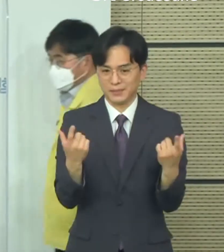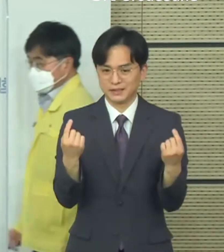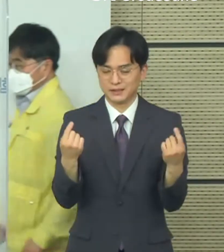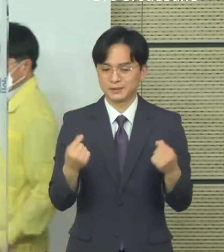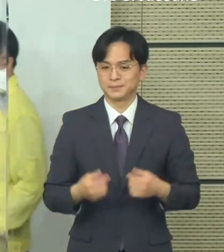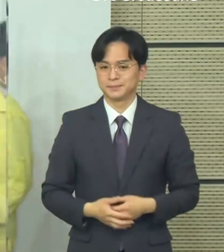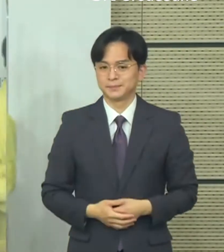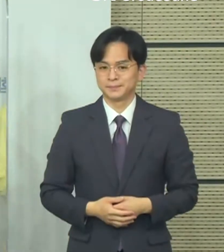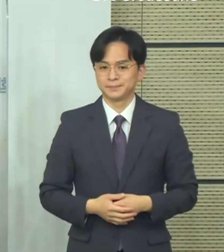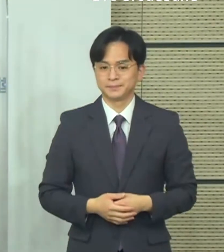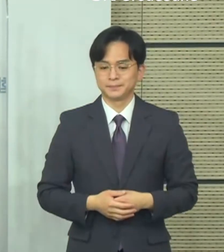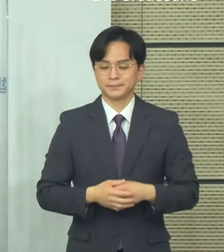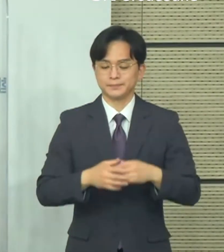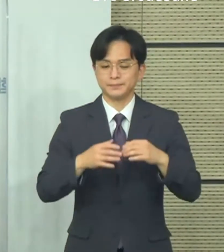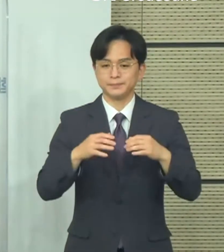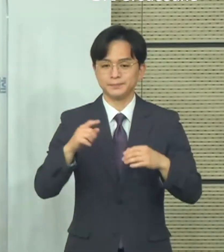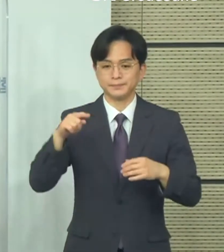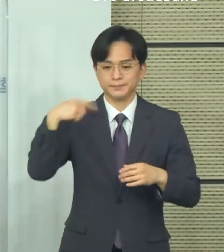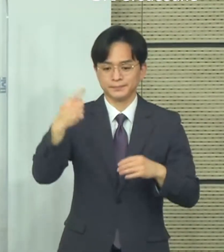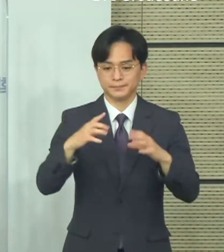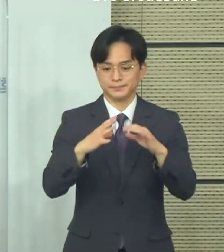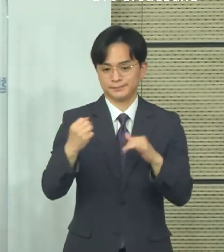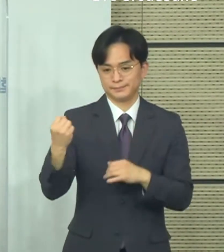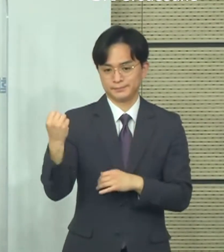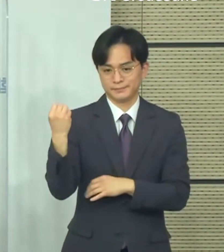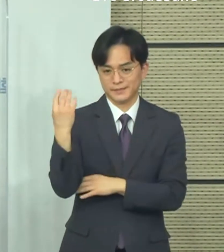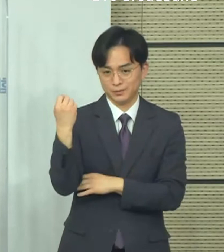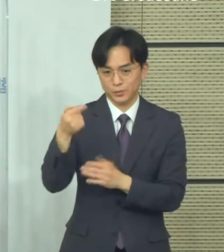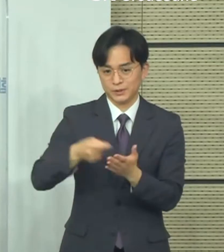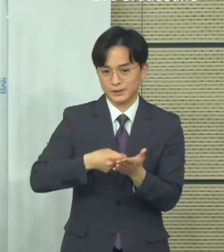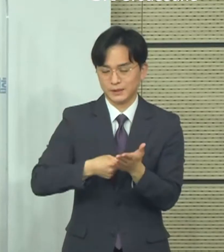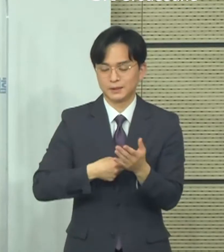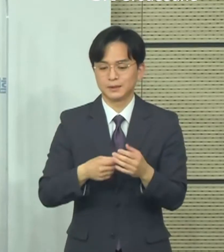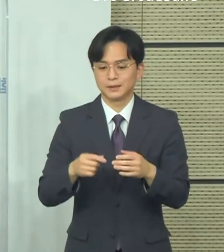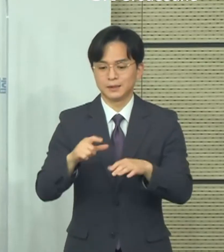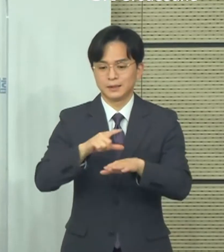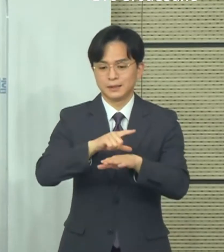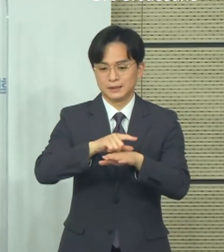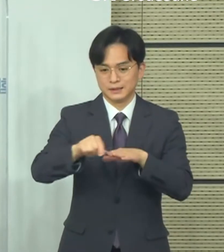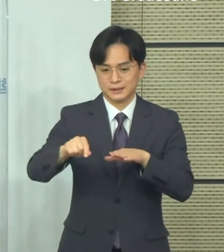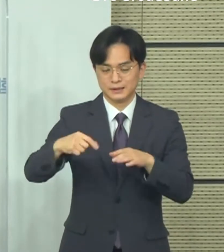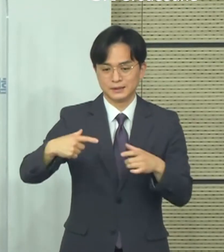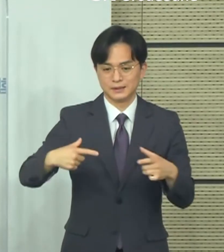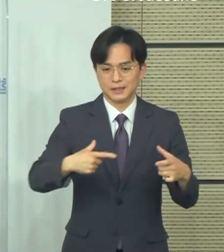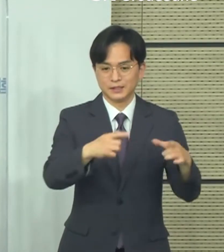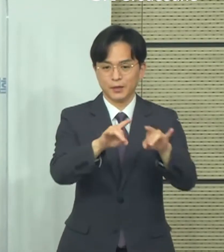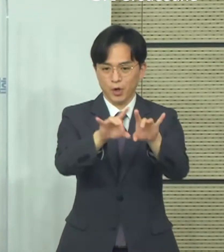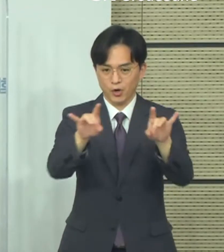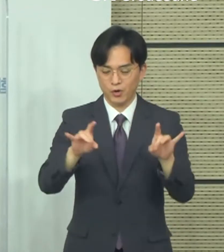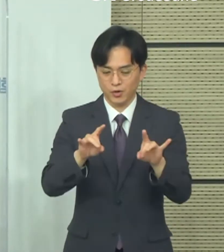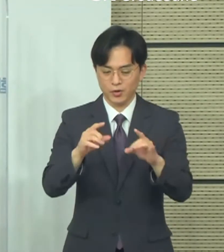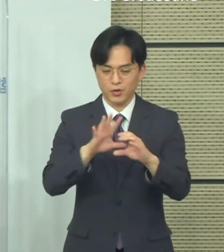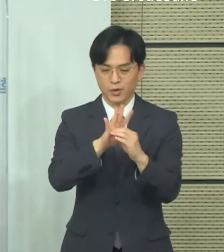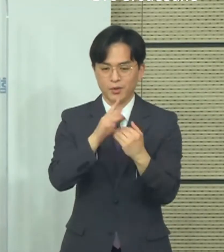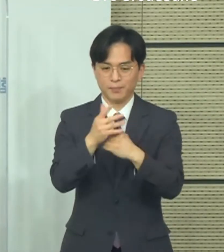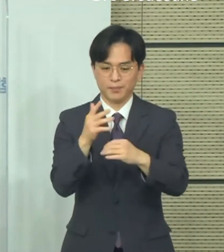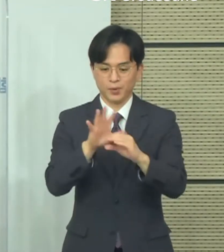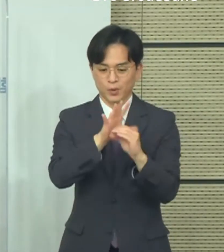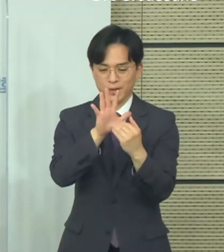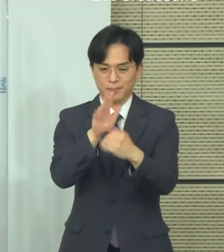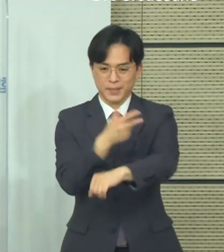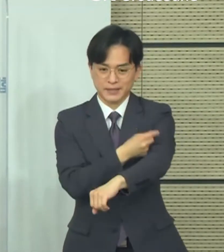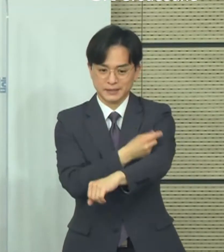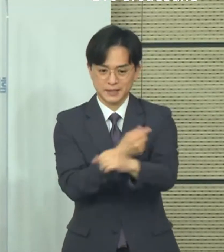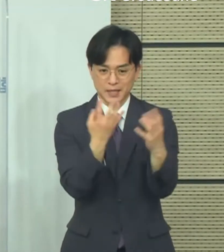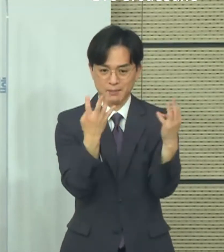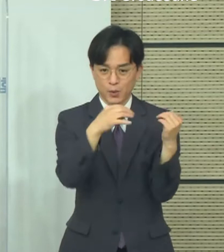국민일보 송경모 기자님 질의입니다. 지자체별 백신 인센티브가 활발히 발표되는 가운데